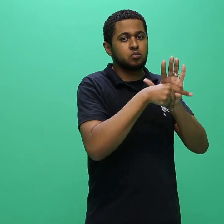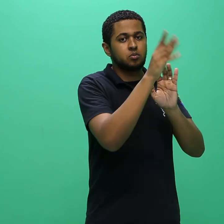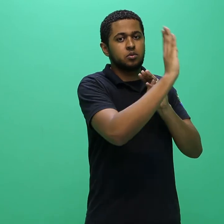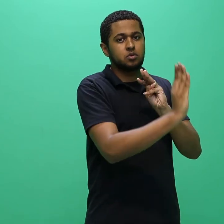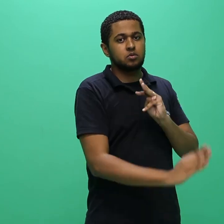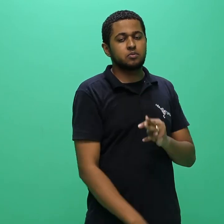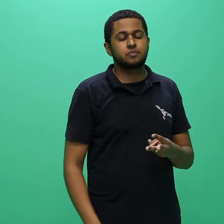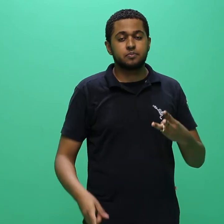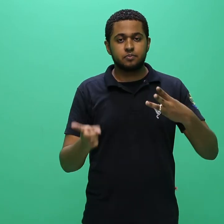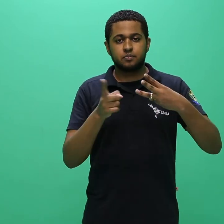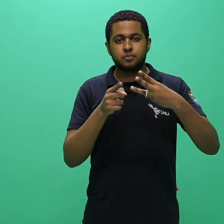presente edital.